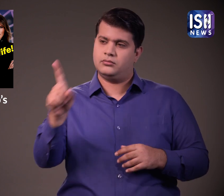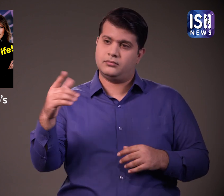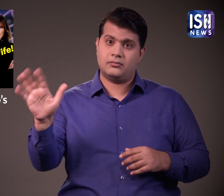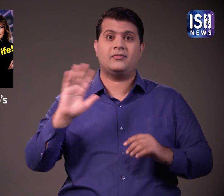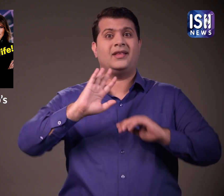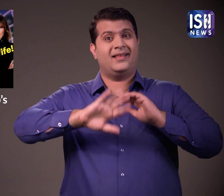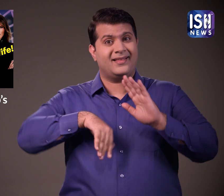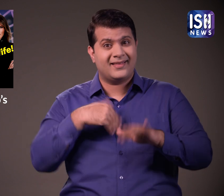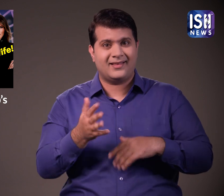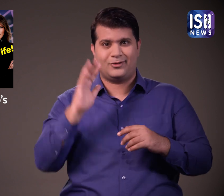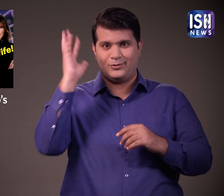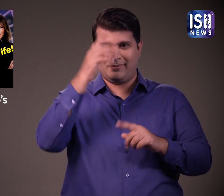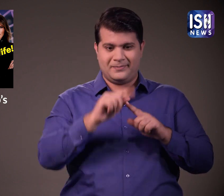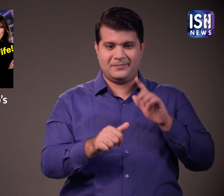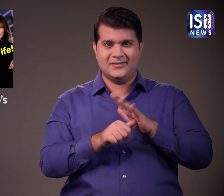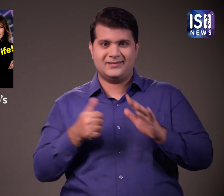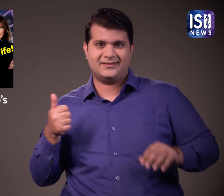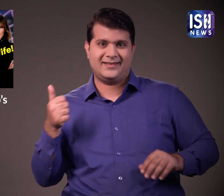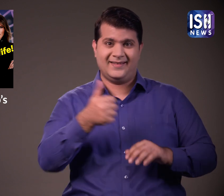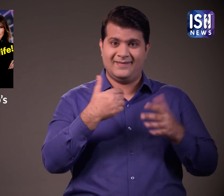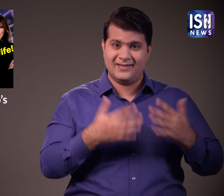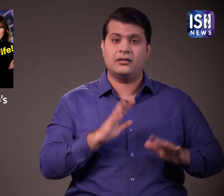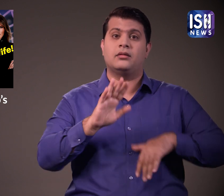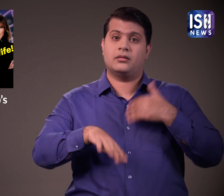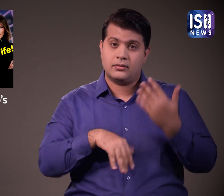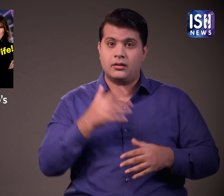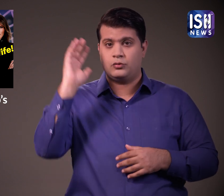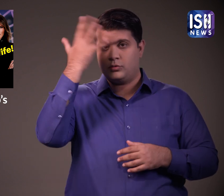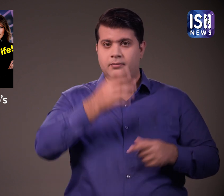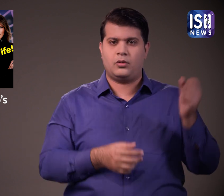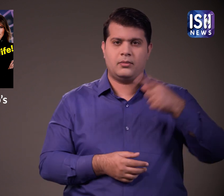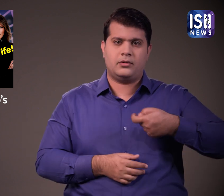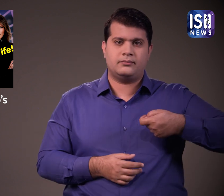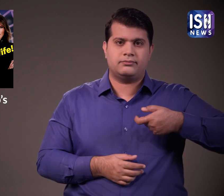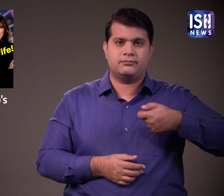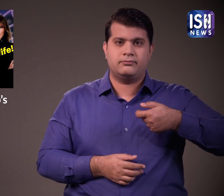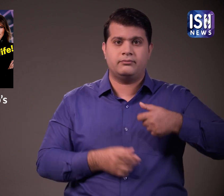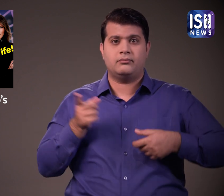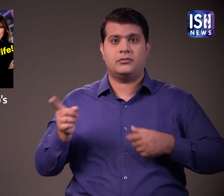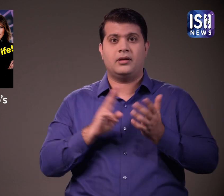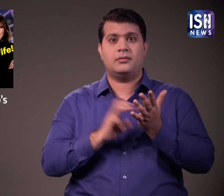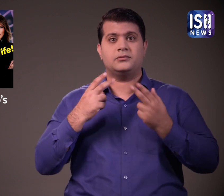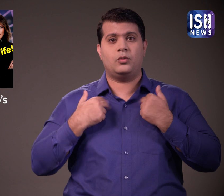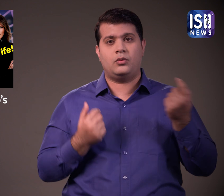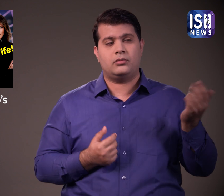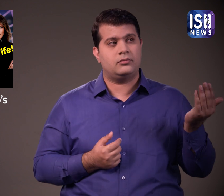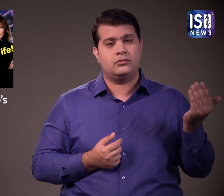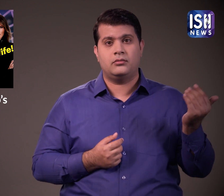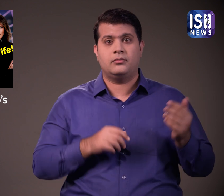जब ट्रम्प राश्च्रपती थे तो उन्होंने कोहन को अपने व्यक्तिकत खाते से मासिक 35,000 डॉलर के